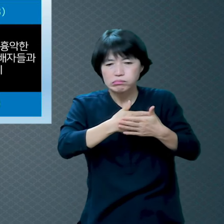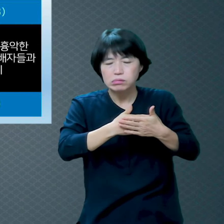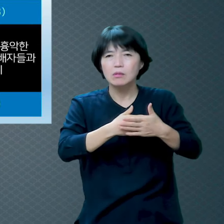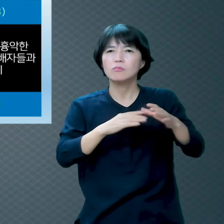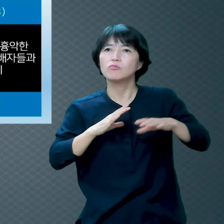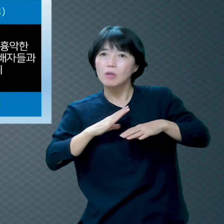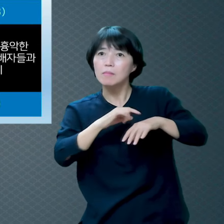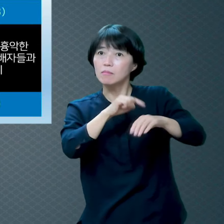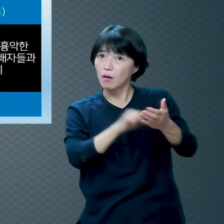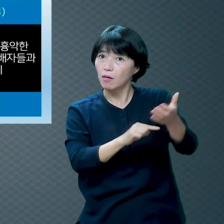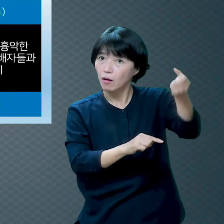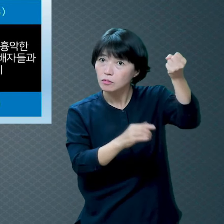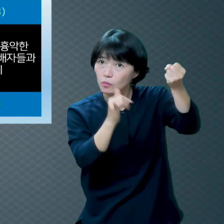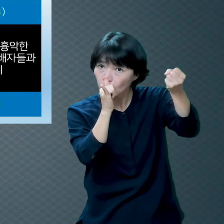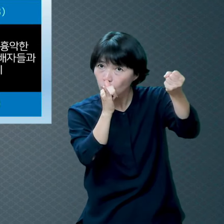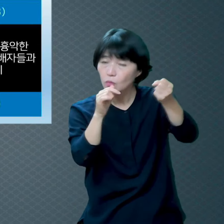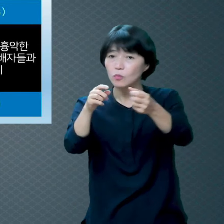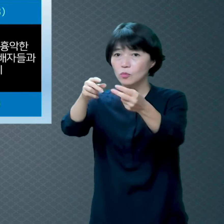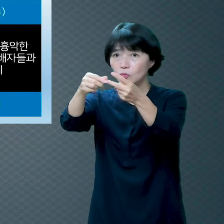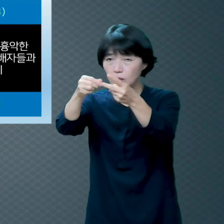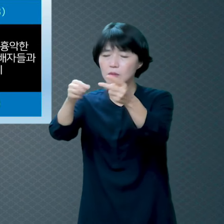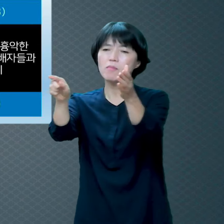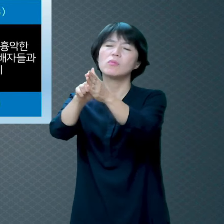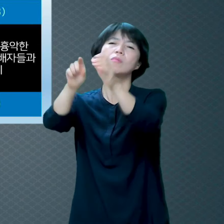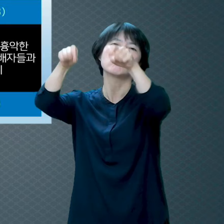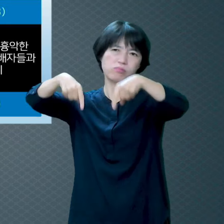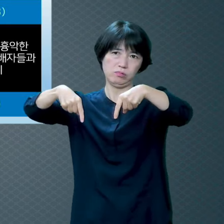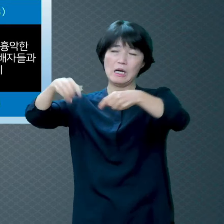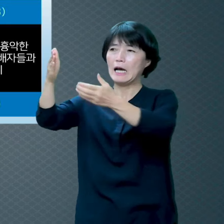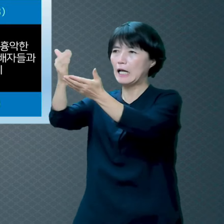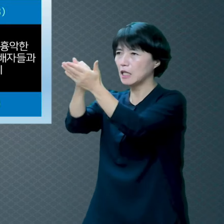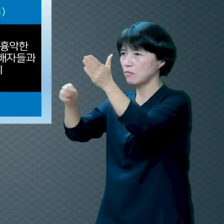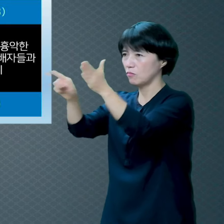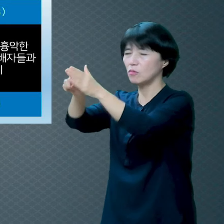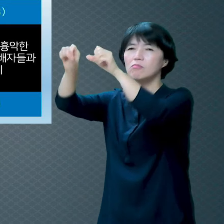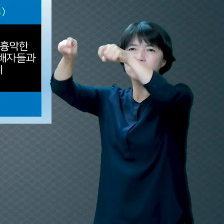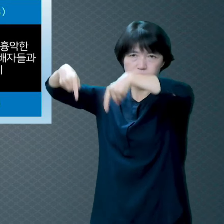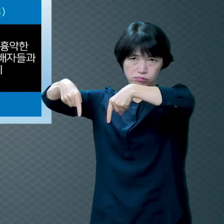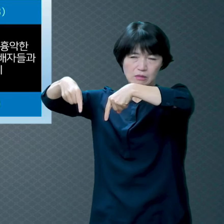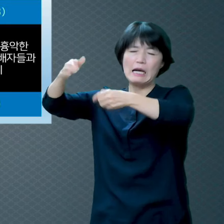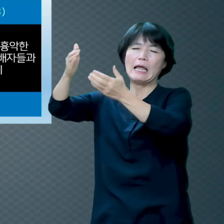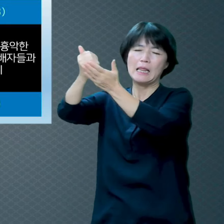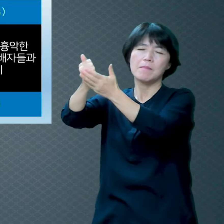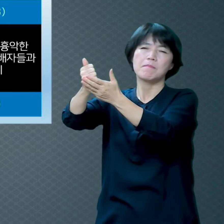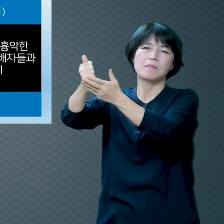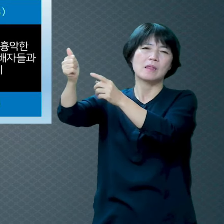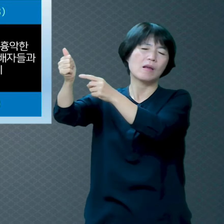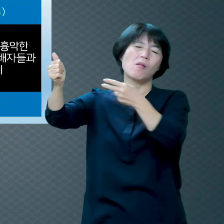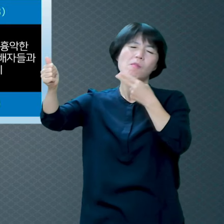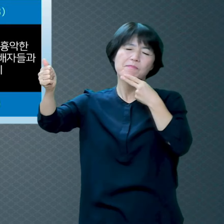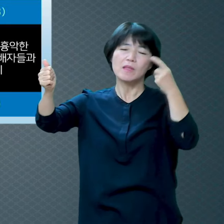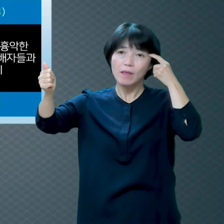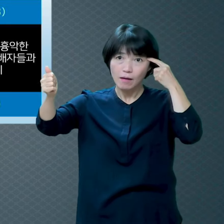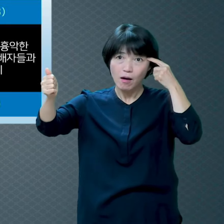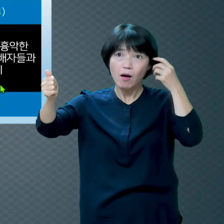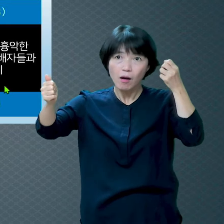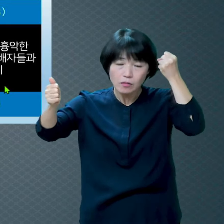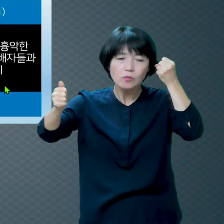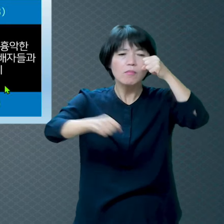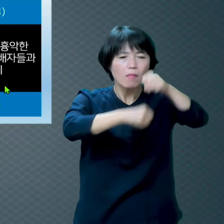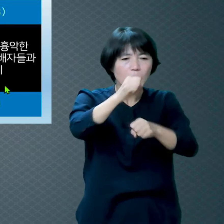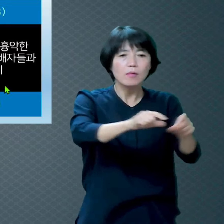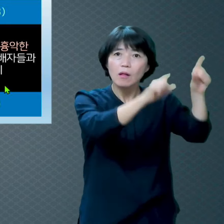하나님이 만든 세상에서 하나님 주시는 거 먹고 살다가 하나님 없다고 했는데 지옥 안 가겠어요